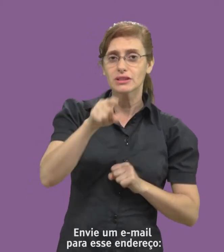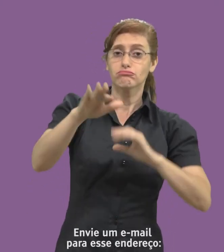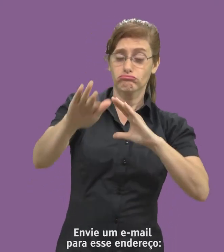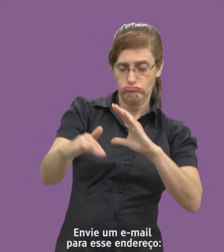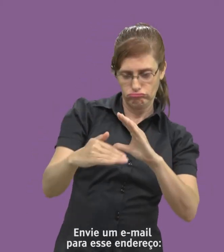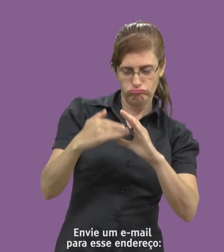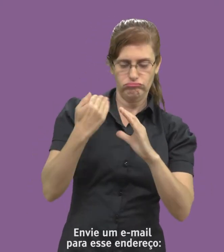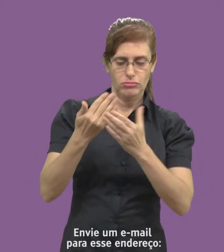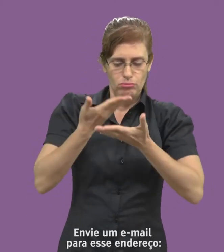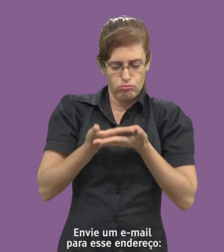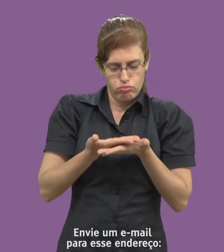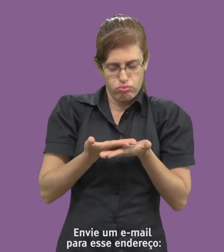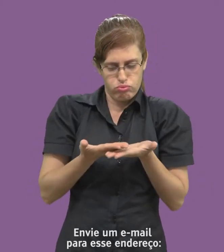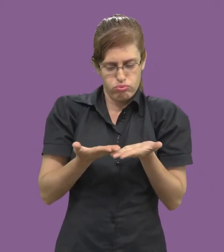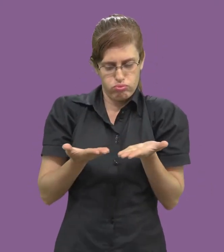Envie um e-mail para esse endereço.